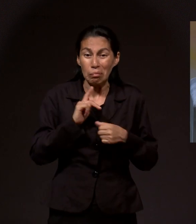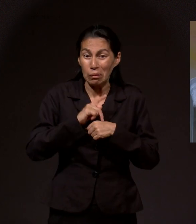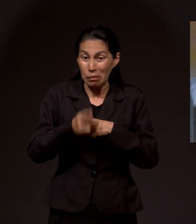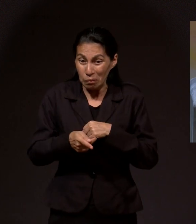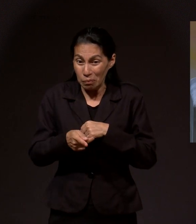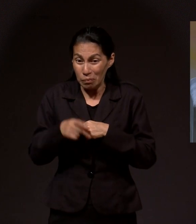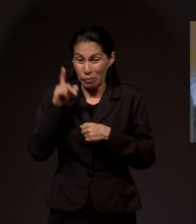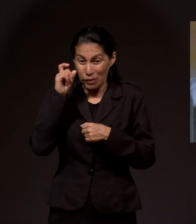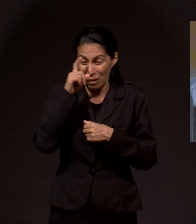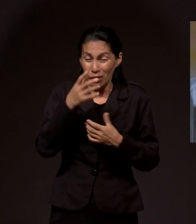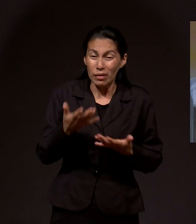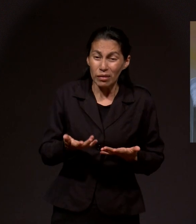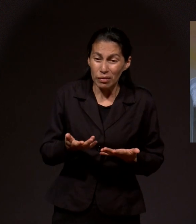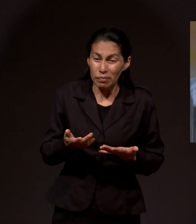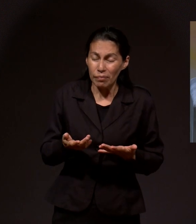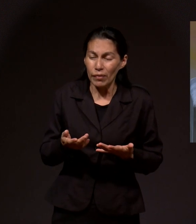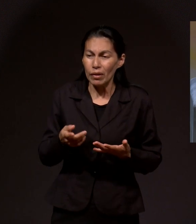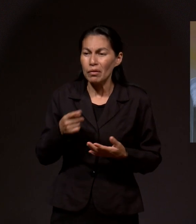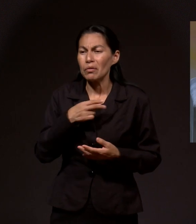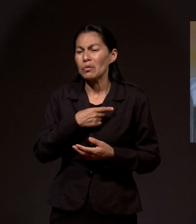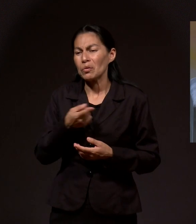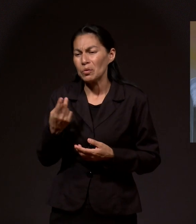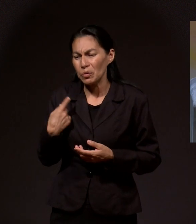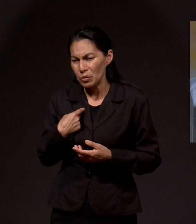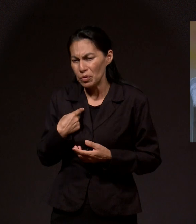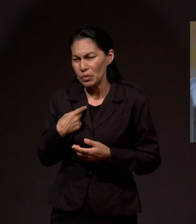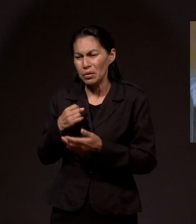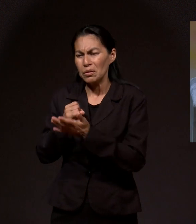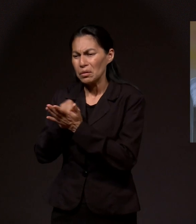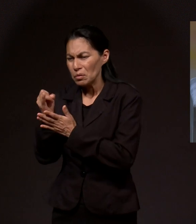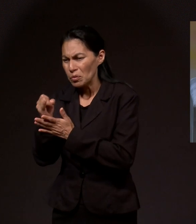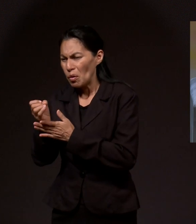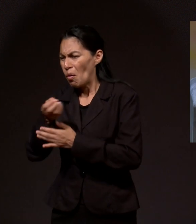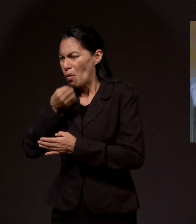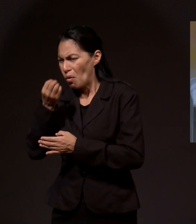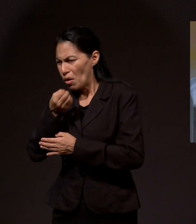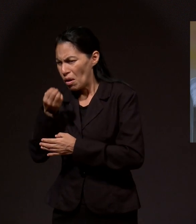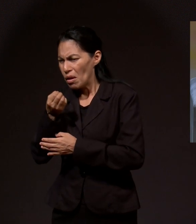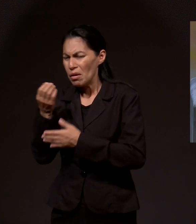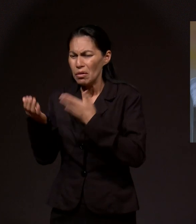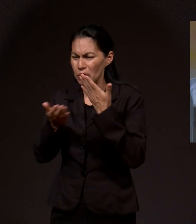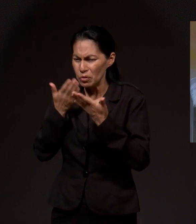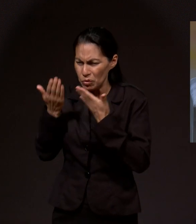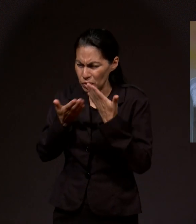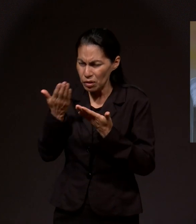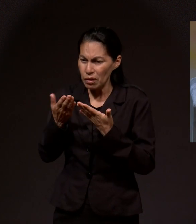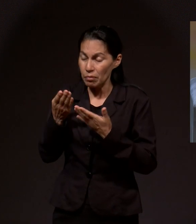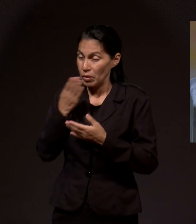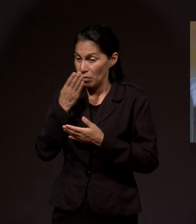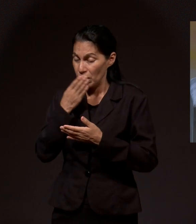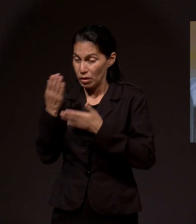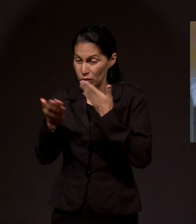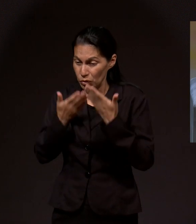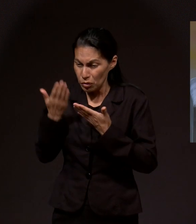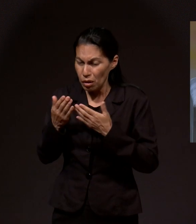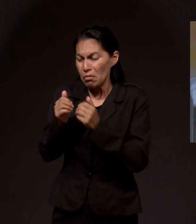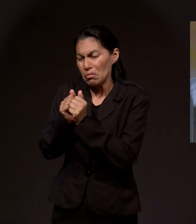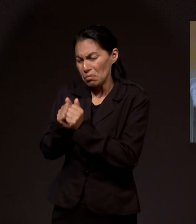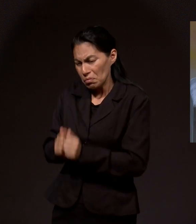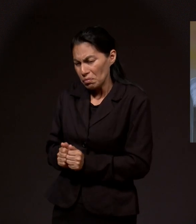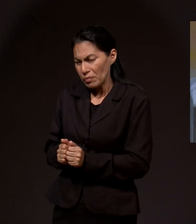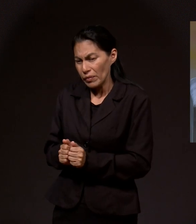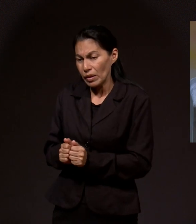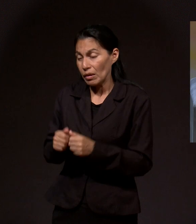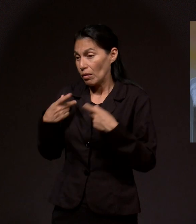todavía en peligro, ¿no? Así que decidimos ponernos a orar y estudiar la Biblia en esos